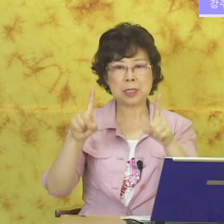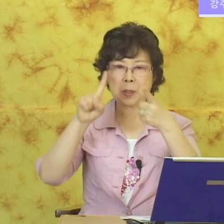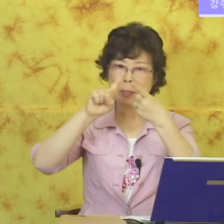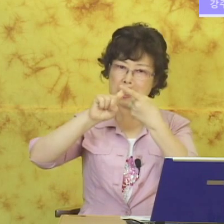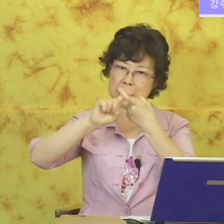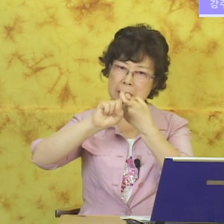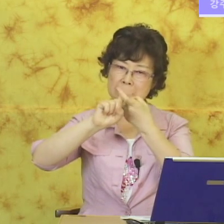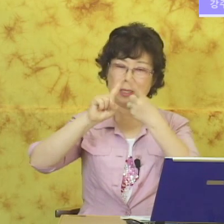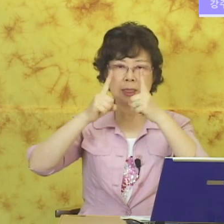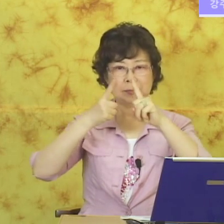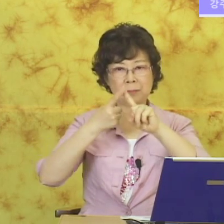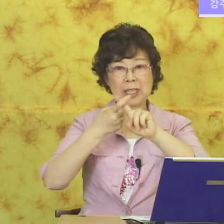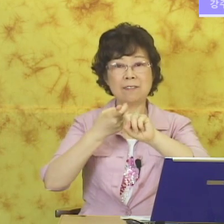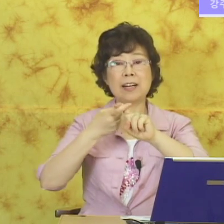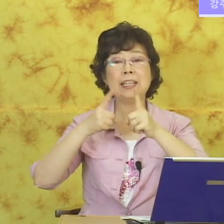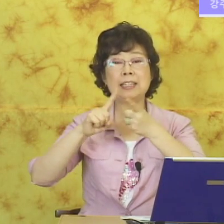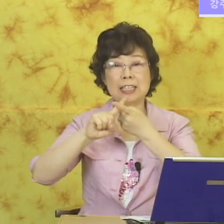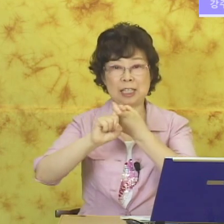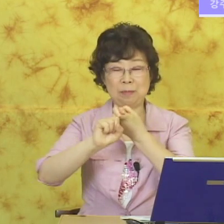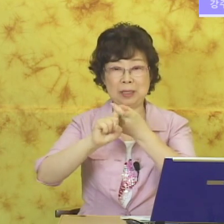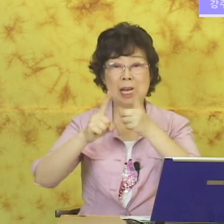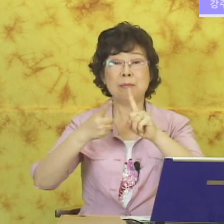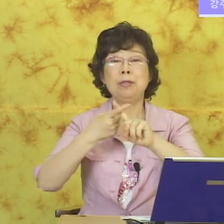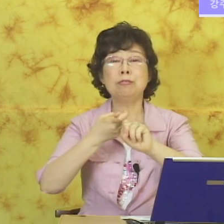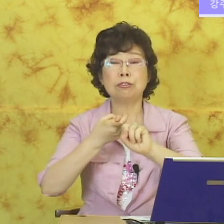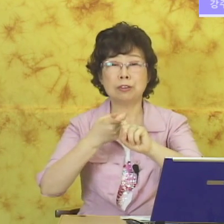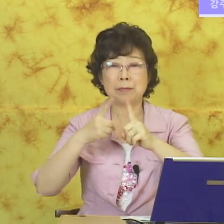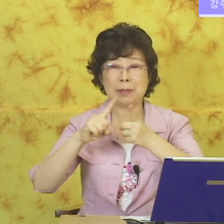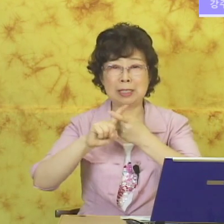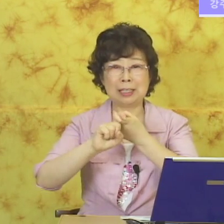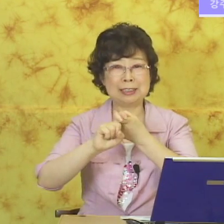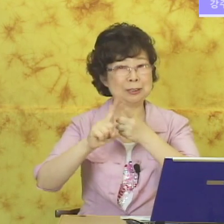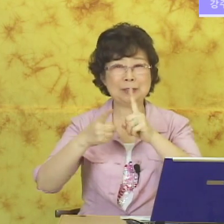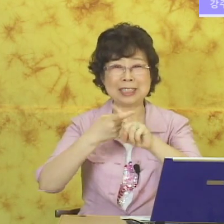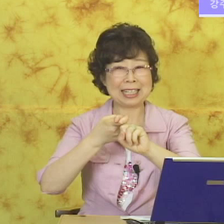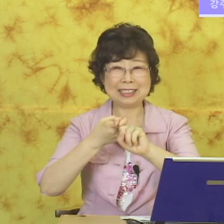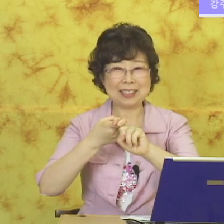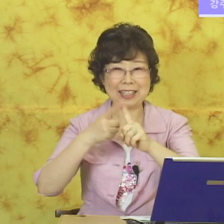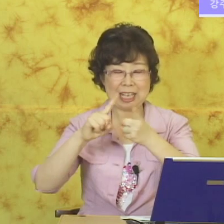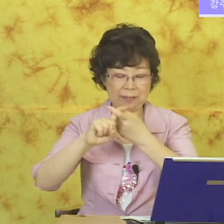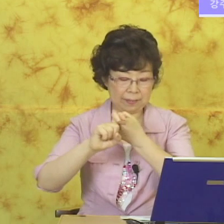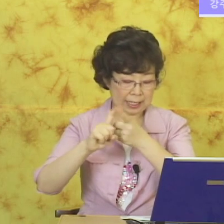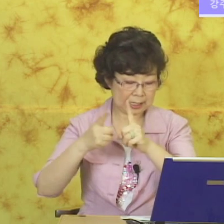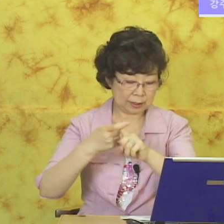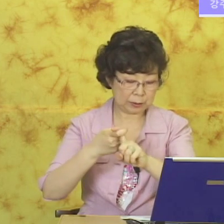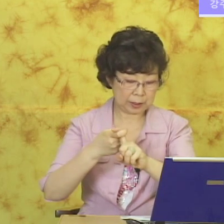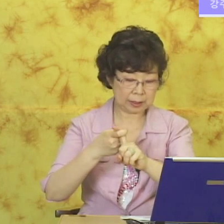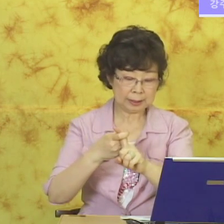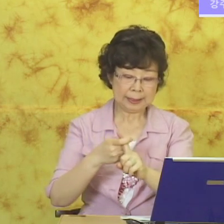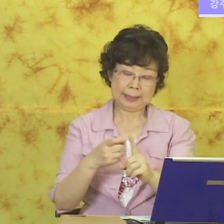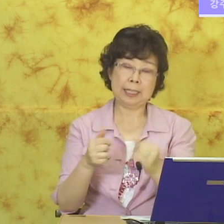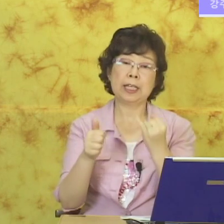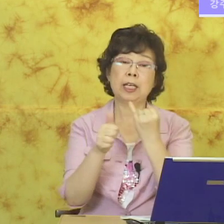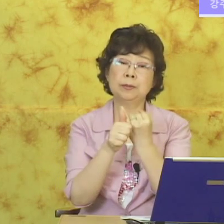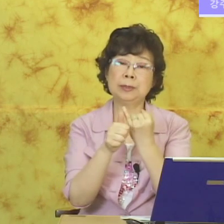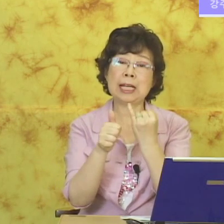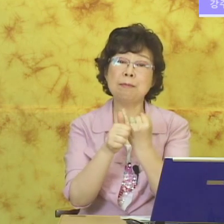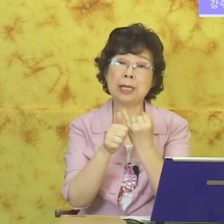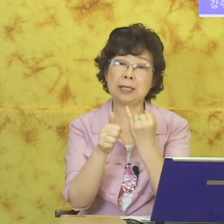펴서 이렇게 이렇게 하면 프렌드가 됩니다. 미국 수호입니다. 수호 다르죠. 예 프렌드고요. 이렇게 짧게